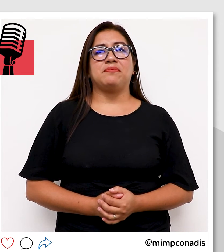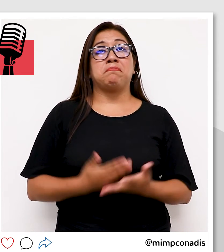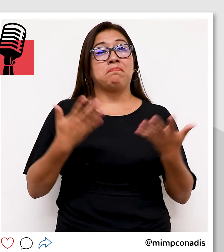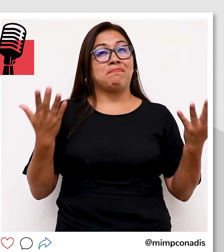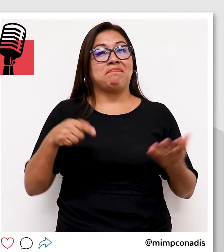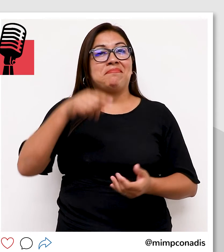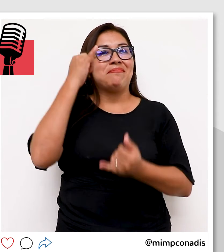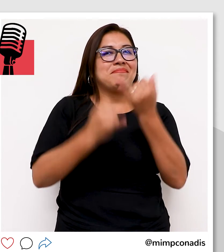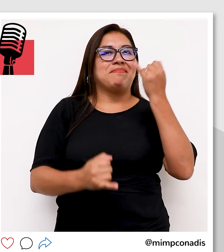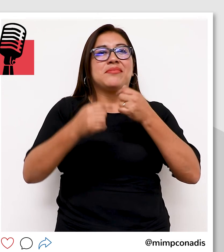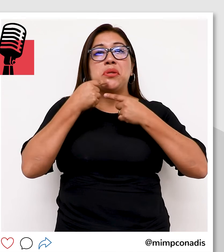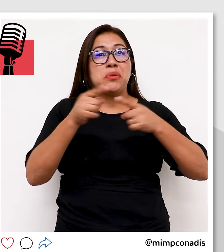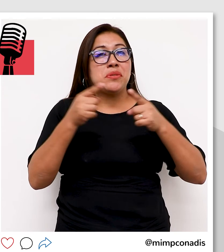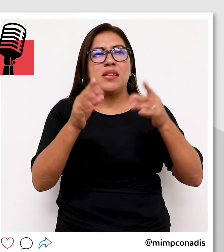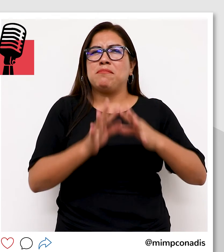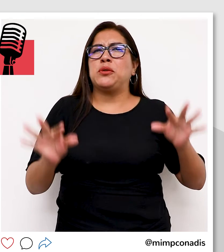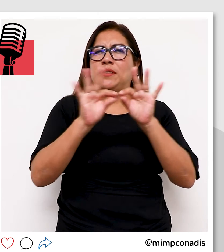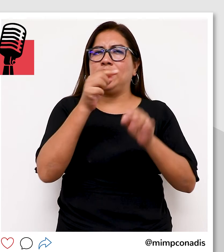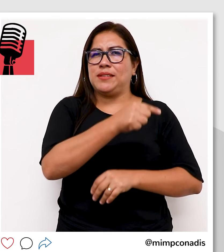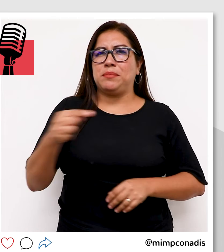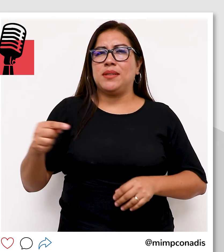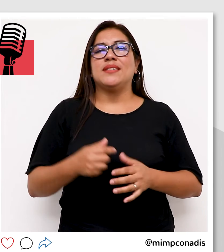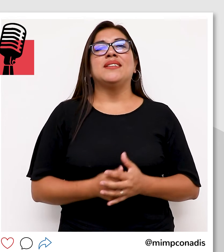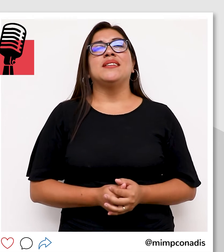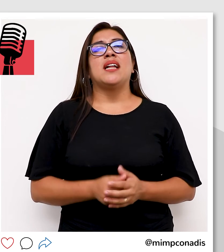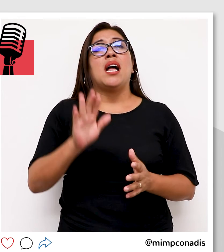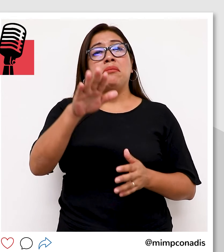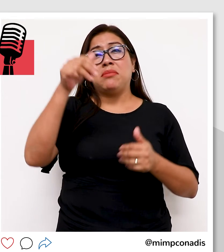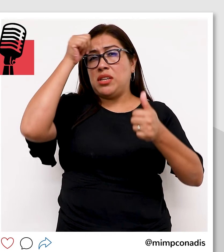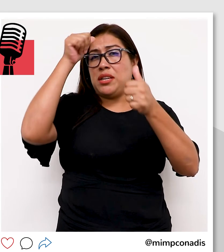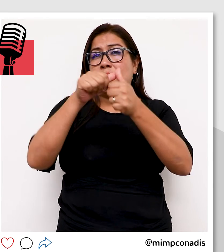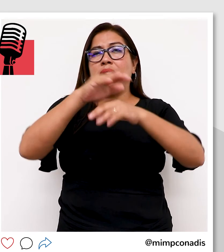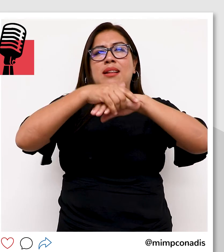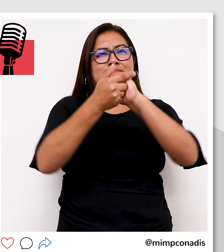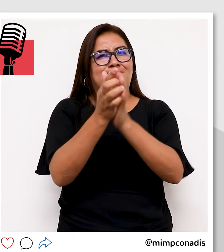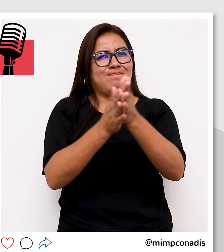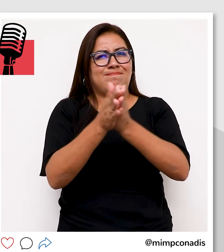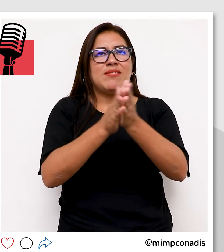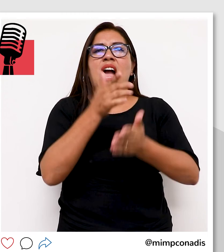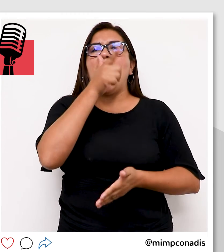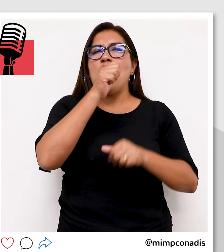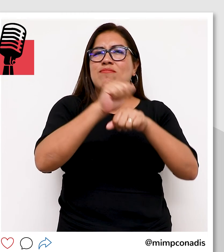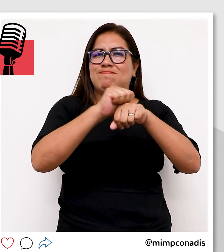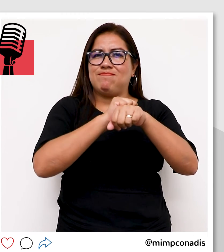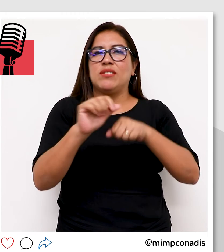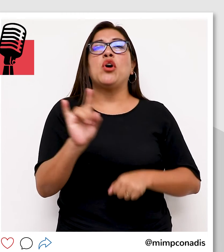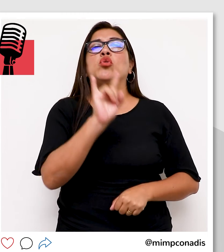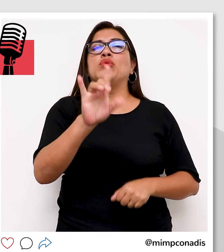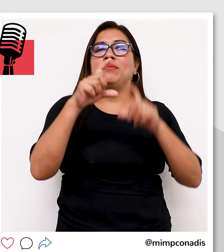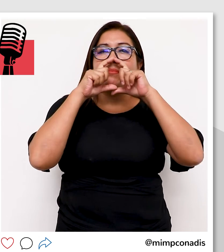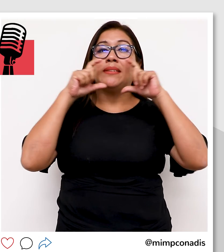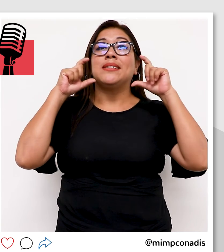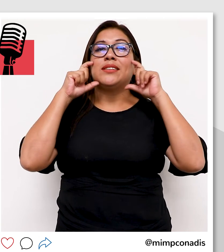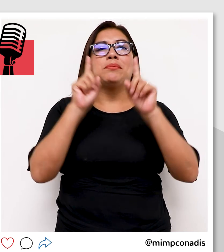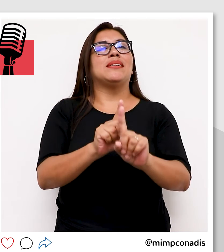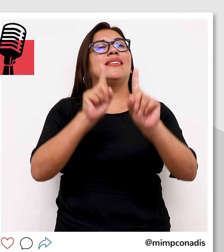Estas fueron las noticias más importantes de la semana. Recuerda lavarte las manos con agua y jabón, usar